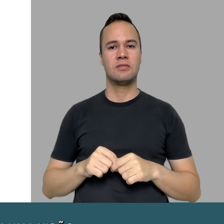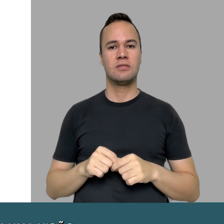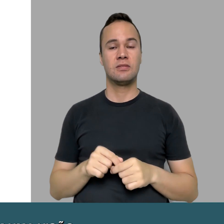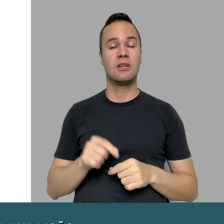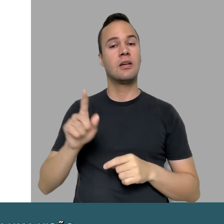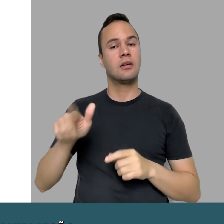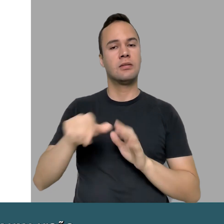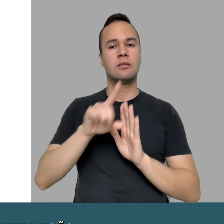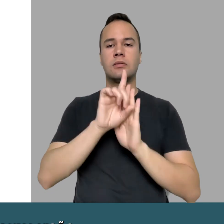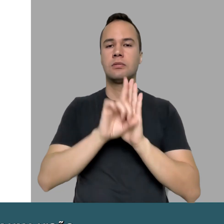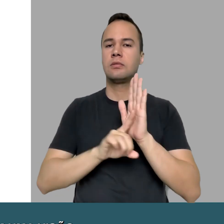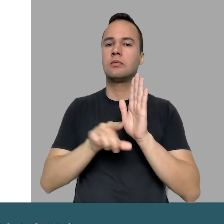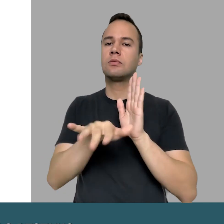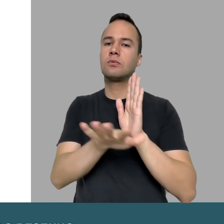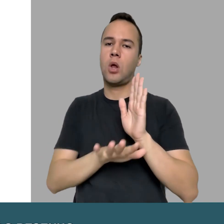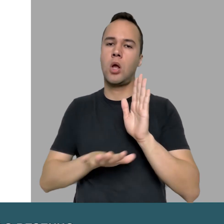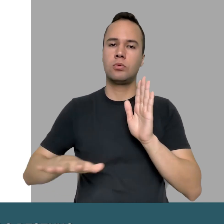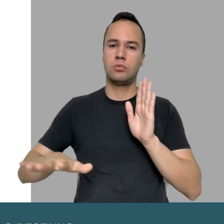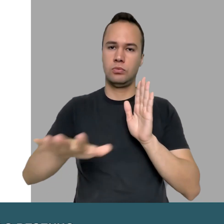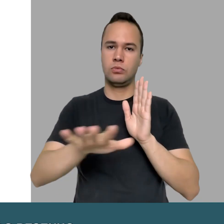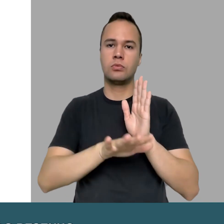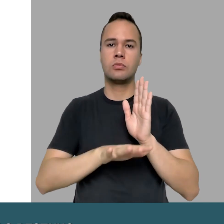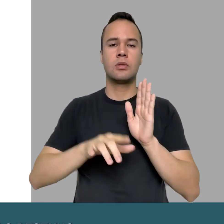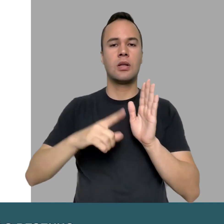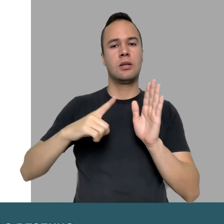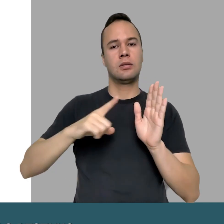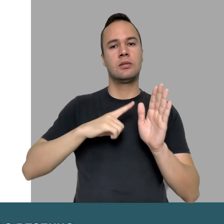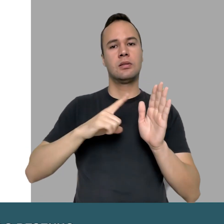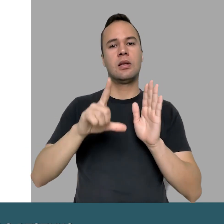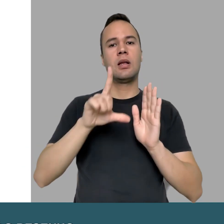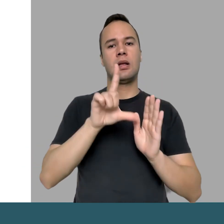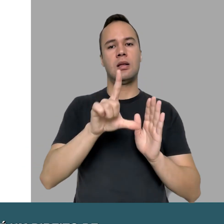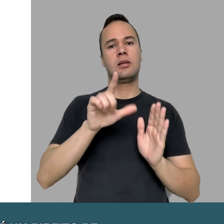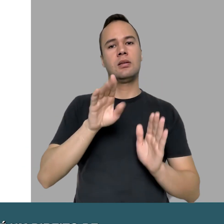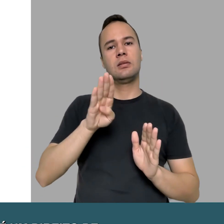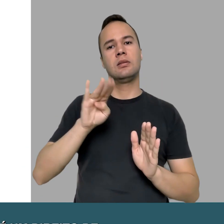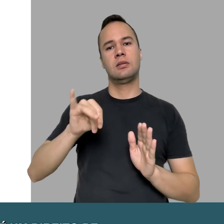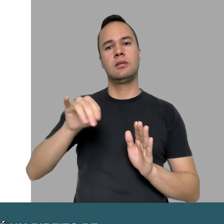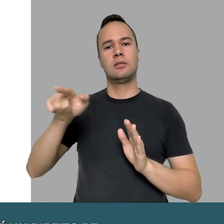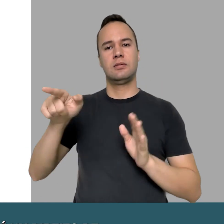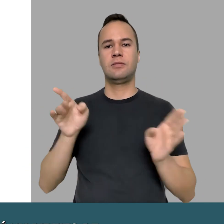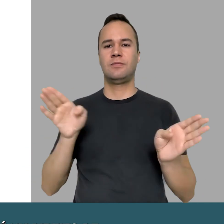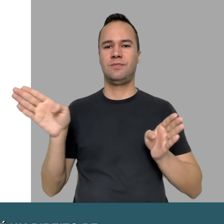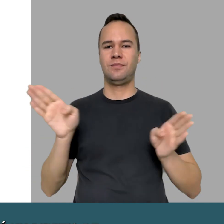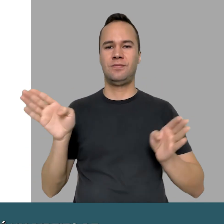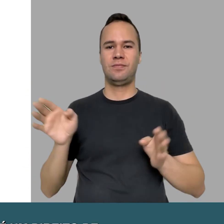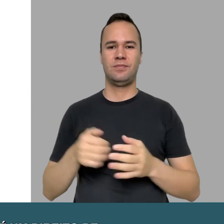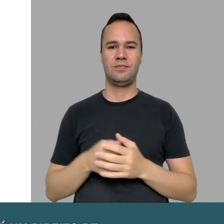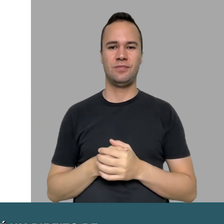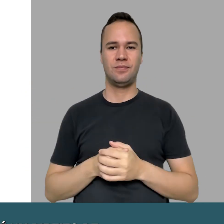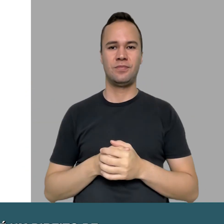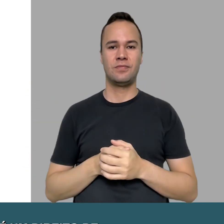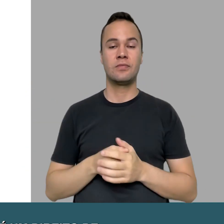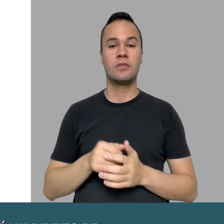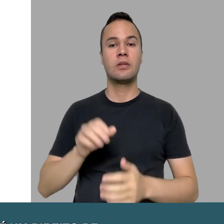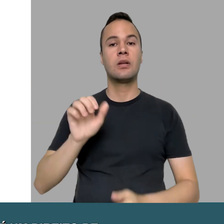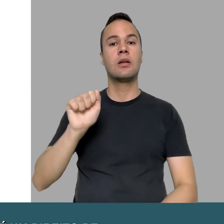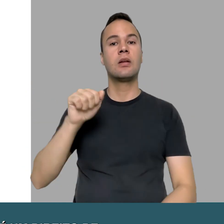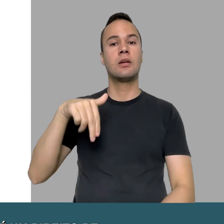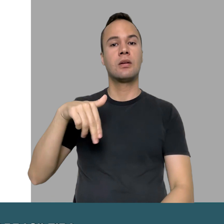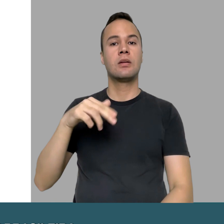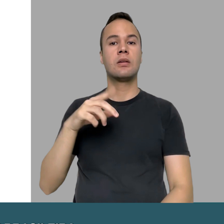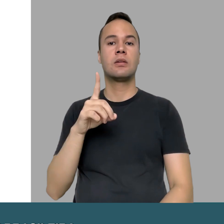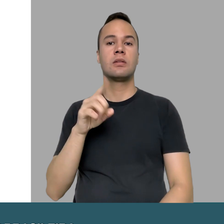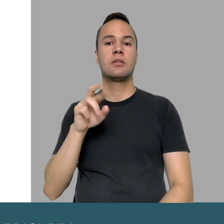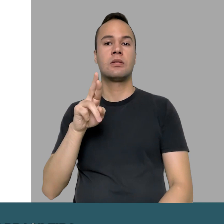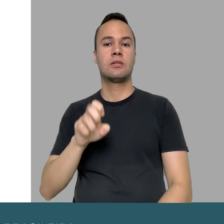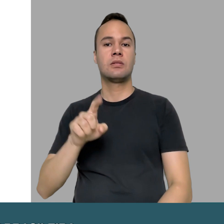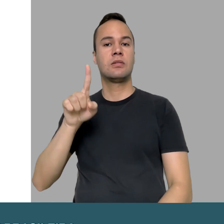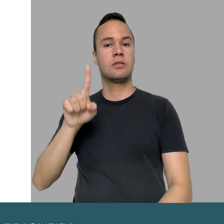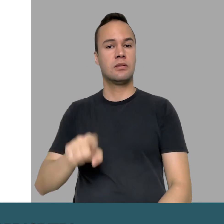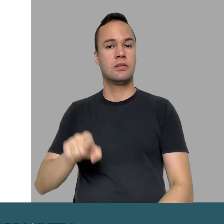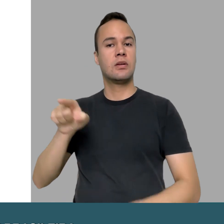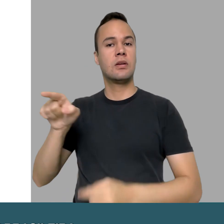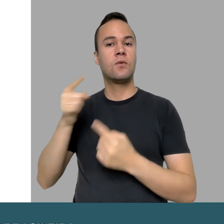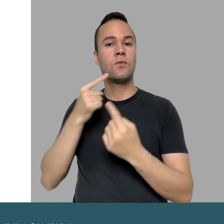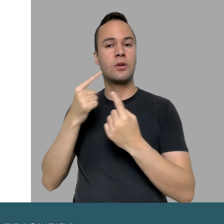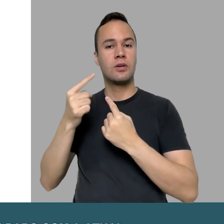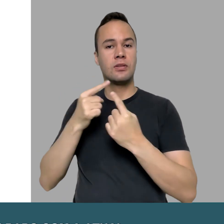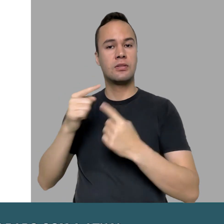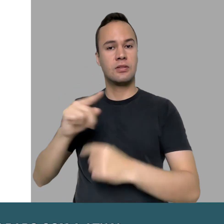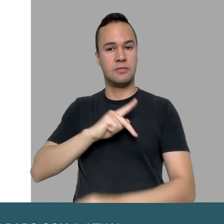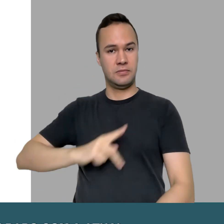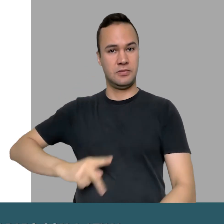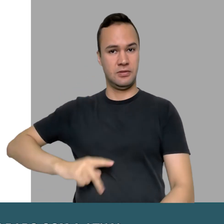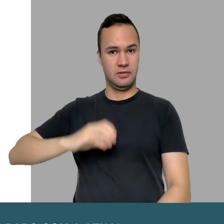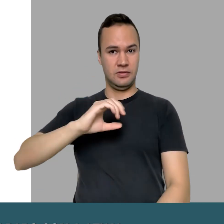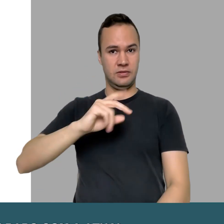de o que é a acessibilidade, do que é o desenho universal, e que é um direito de todos, inclusive previsto na LBI, que é a Lei Brasileira de Inclusão.